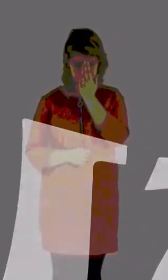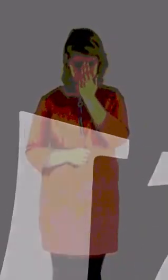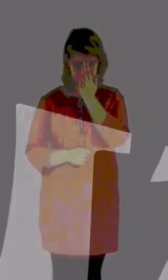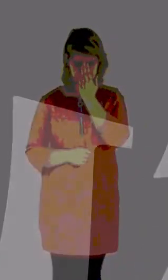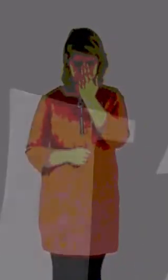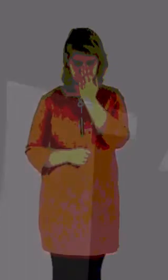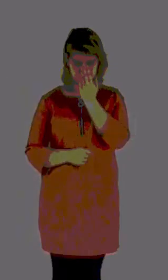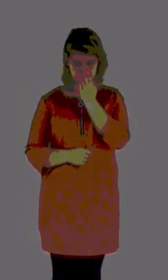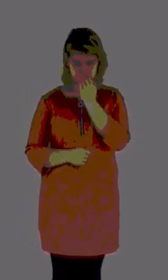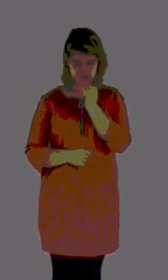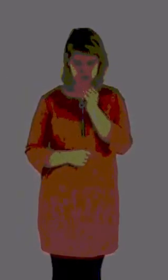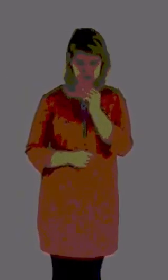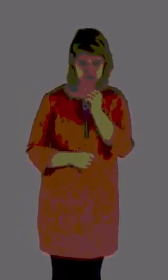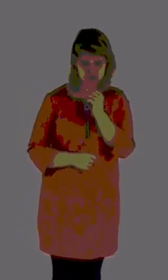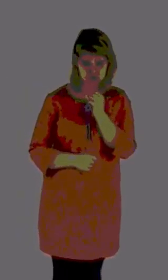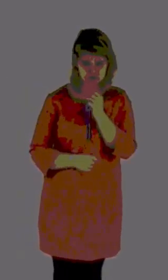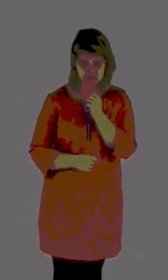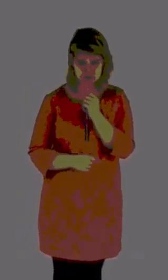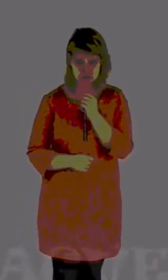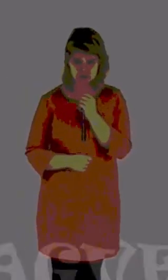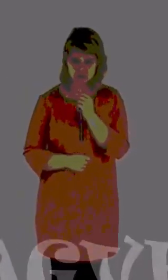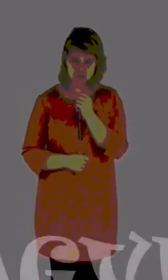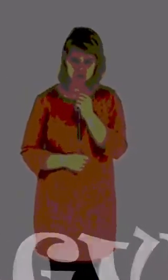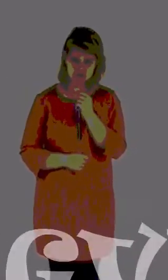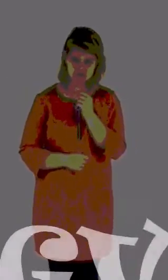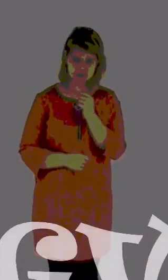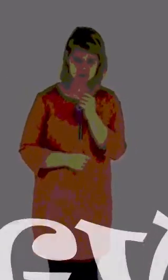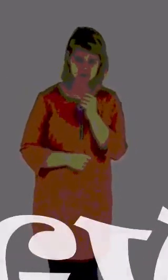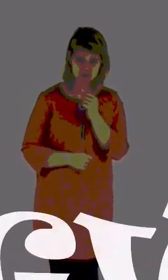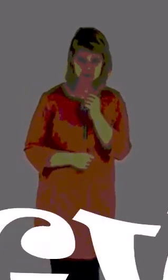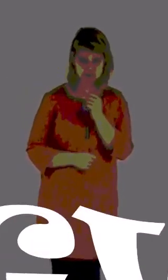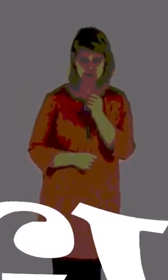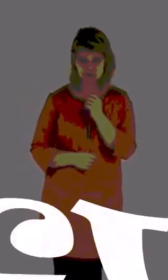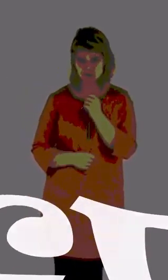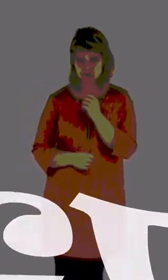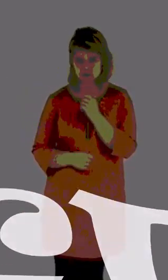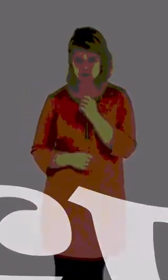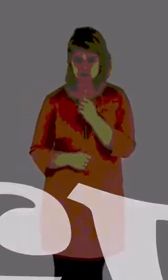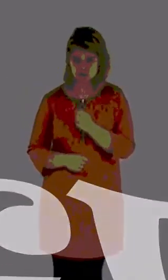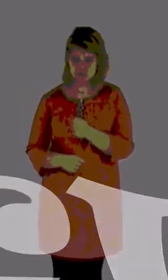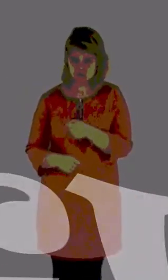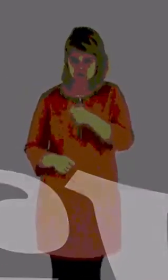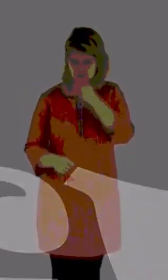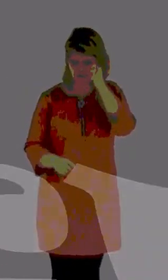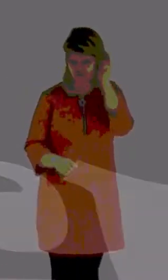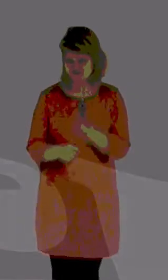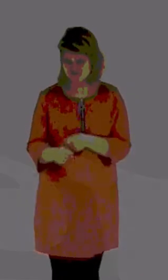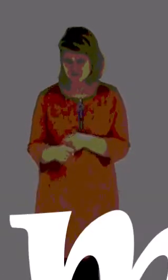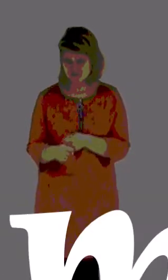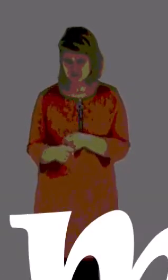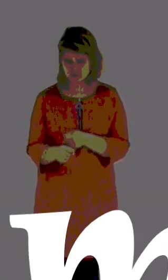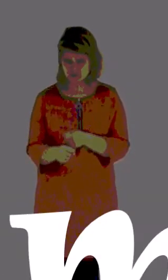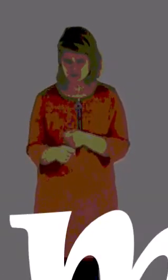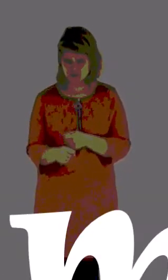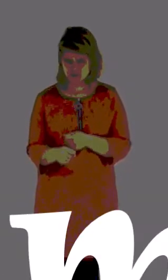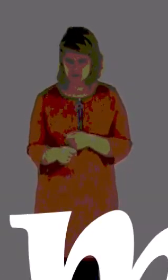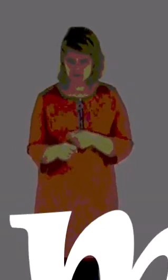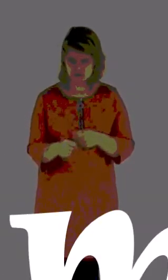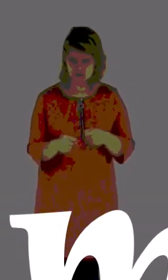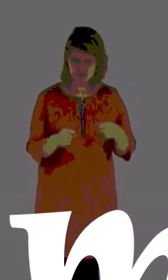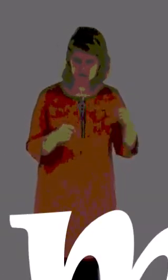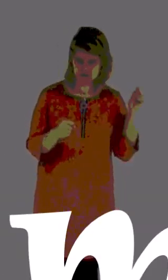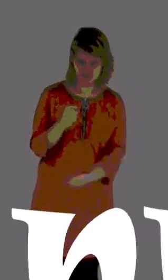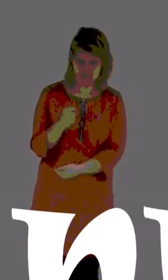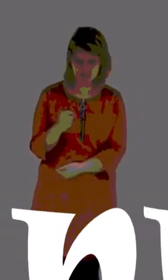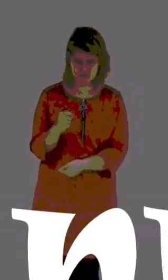Hij heeft zich hem weggewaamd door het slagveld. Hij hakt de armen en